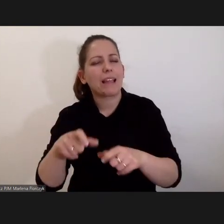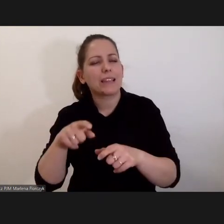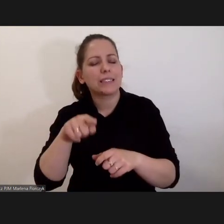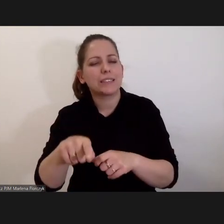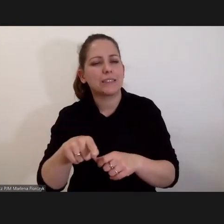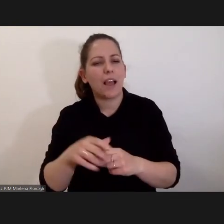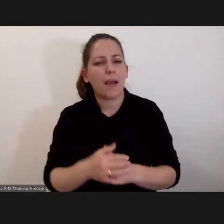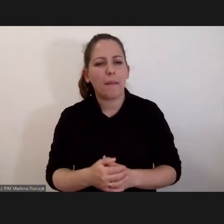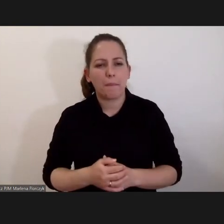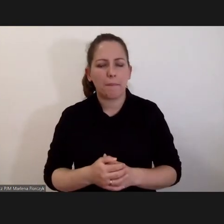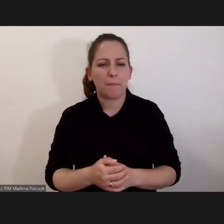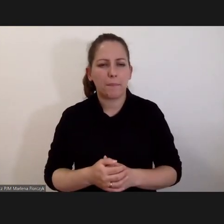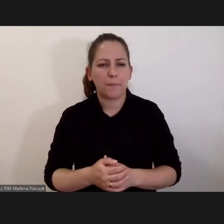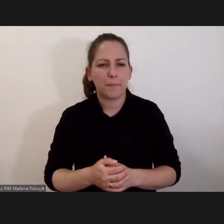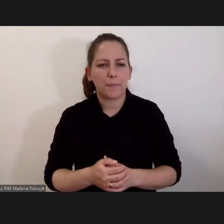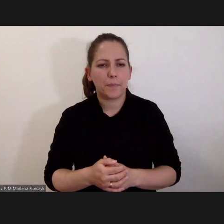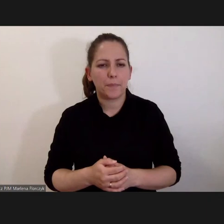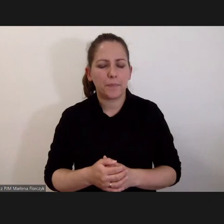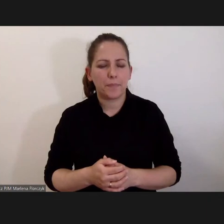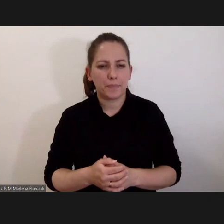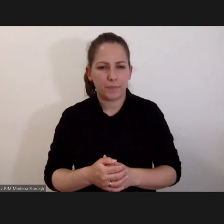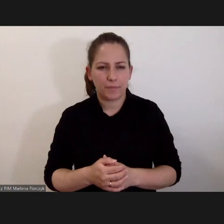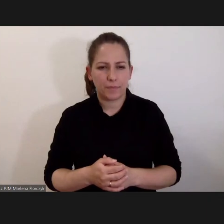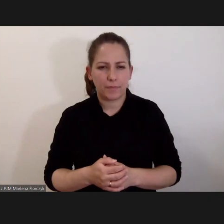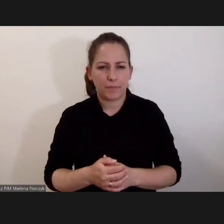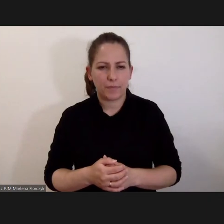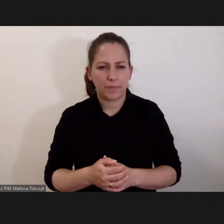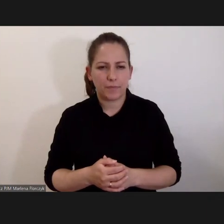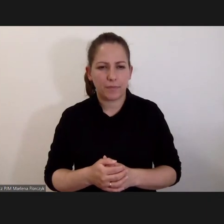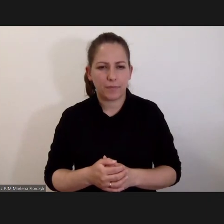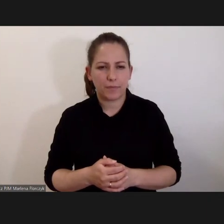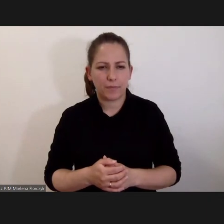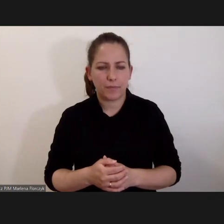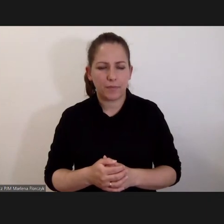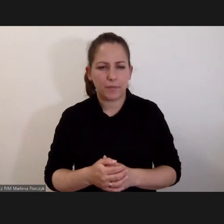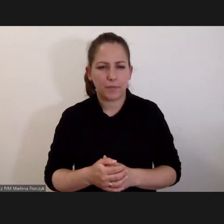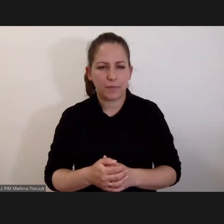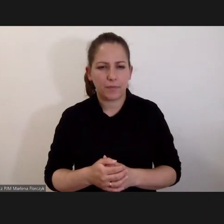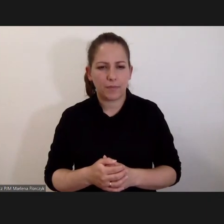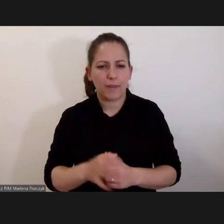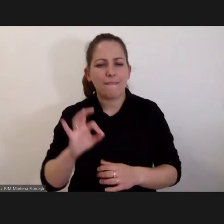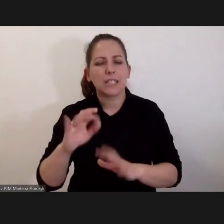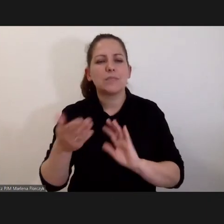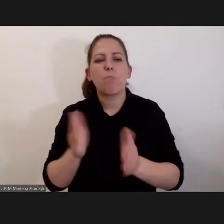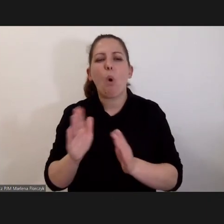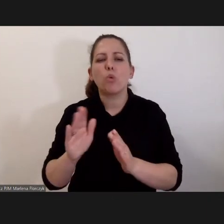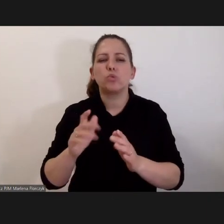i związanych z modelem jego funkcjonowania.